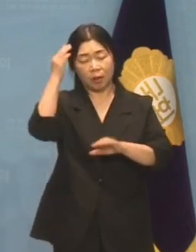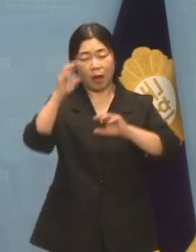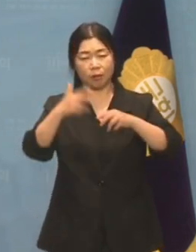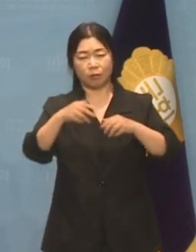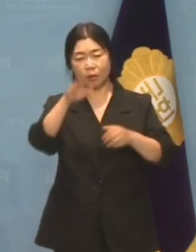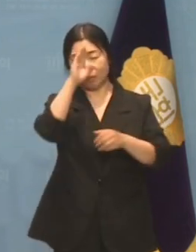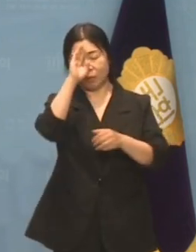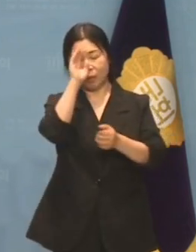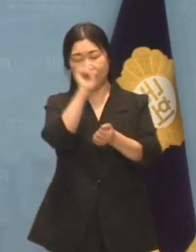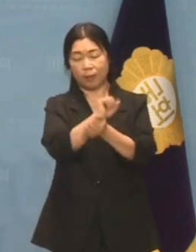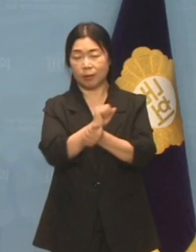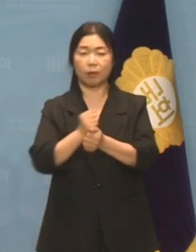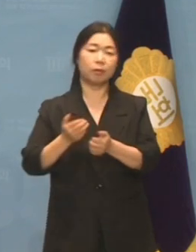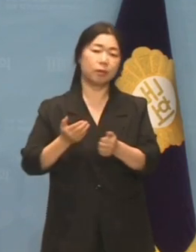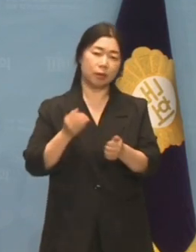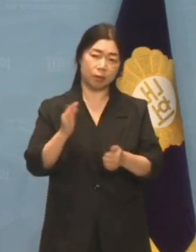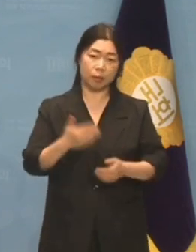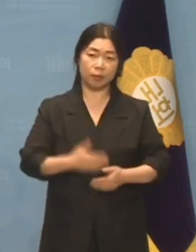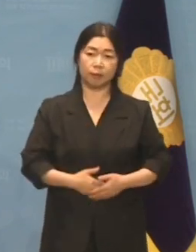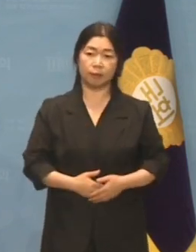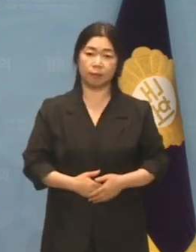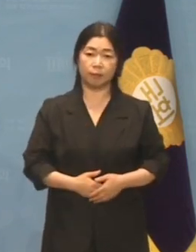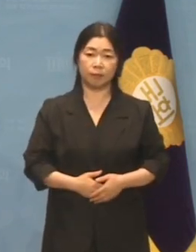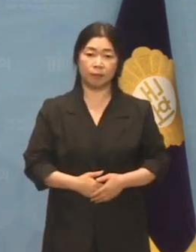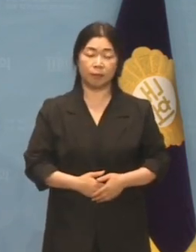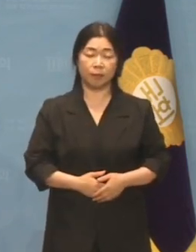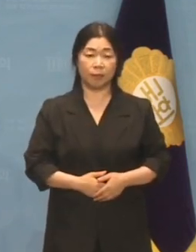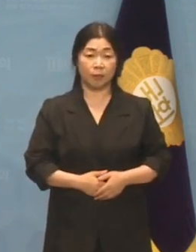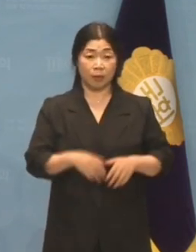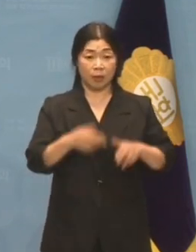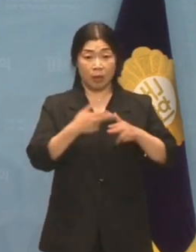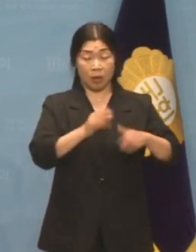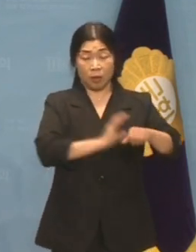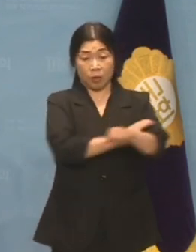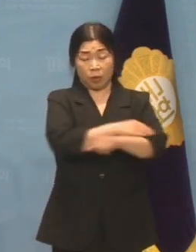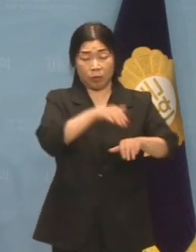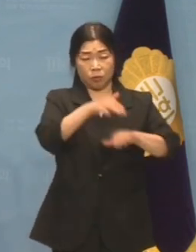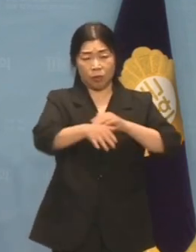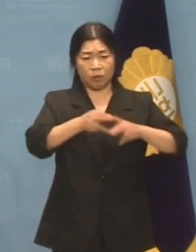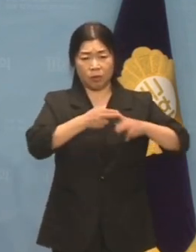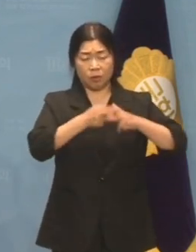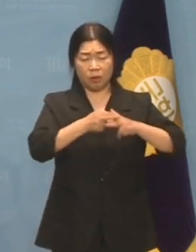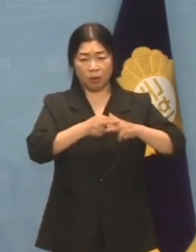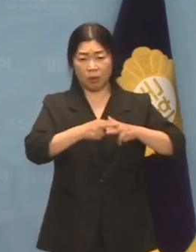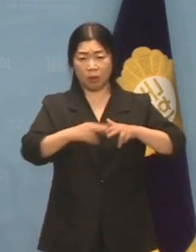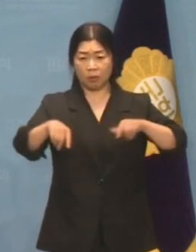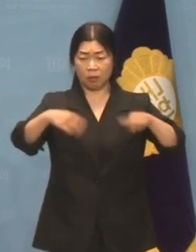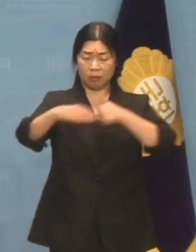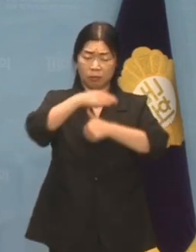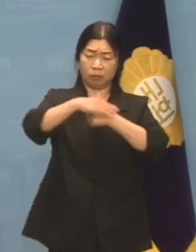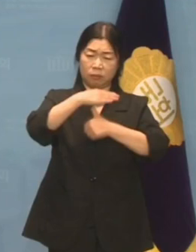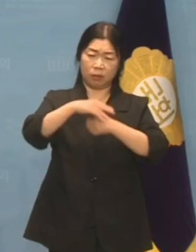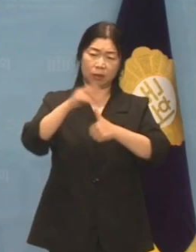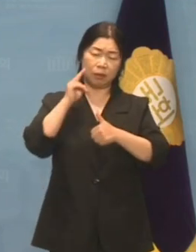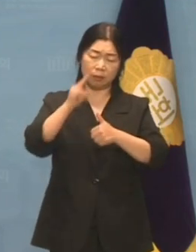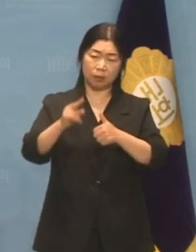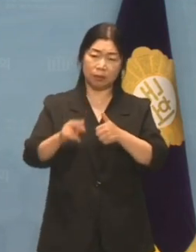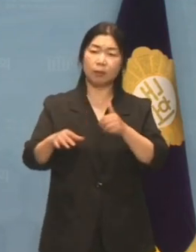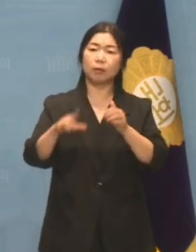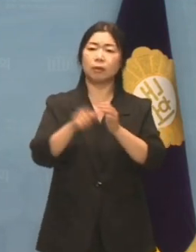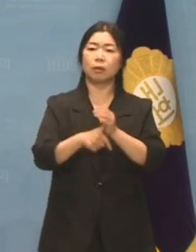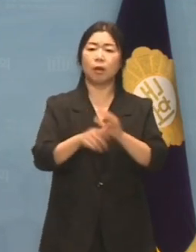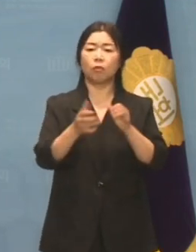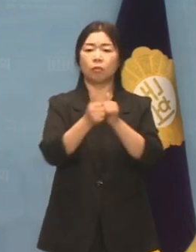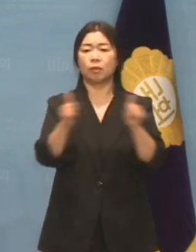권위주의적 횡포의 당에 쓰러진 국민이 도처에서 신음 중입니다. 윤석열 대통령이 독재 정권의